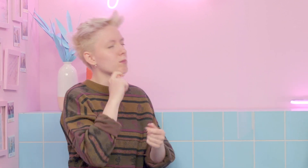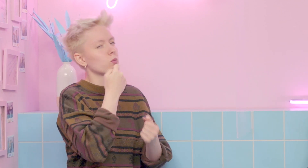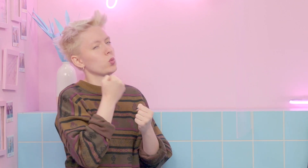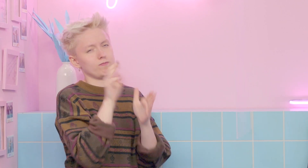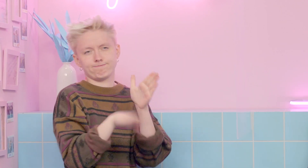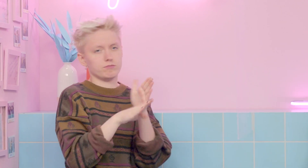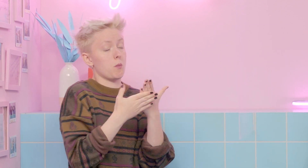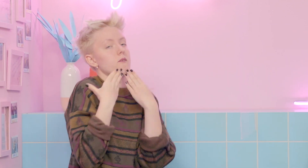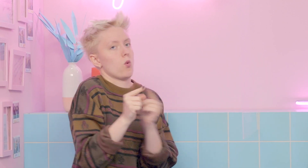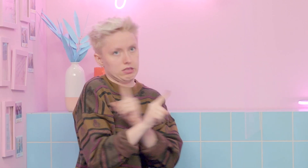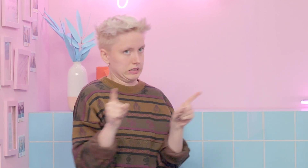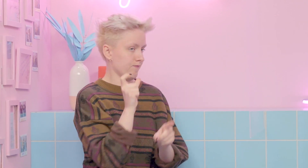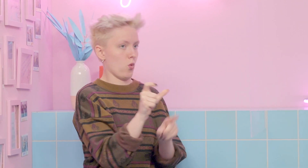passend und sehr, sehr diskriminierend. Bitte nicht benutzen.